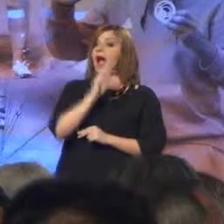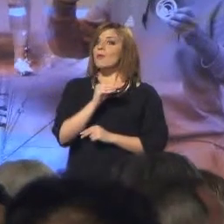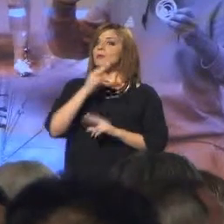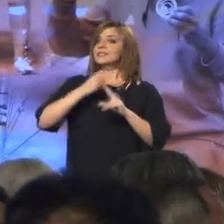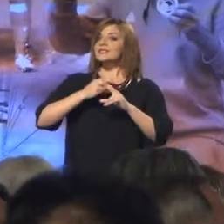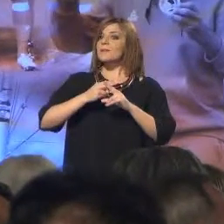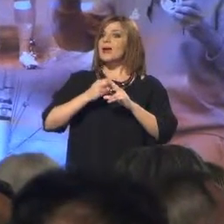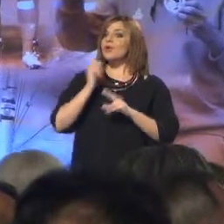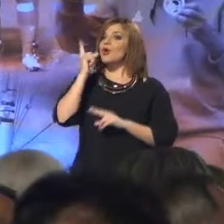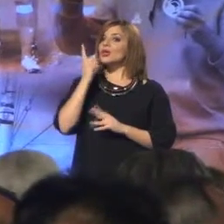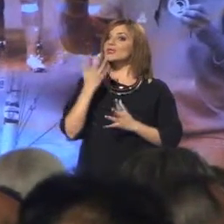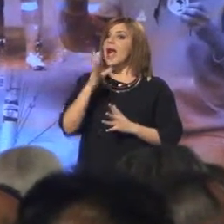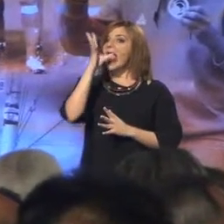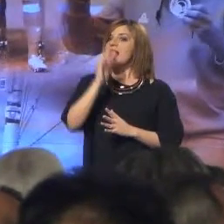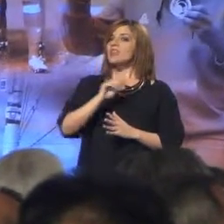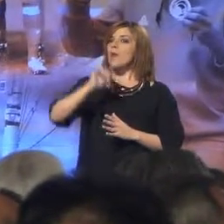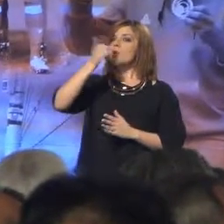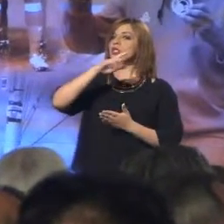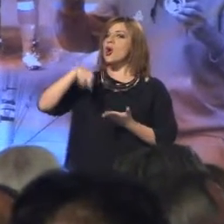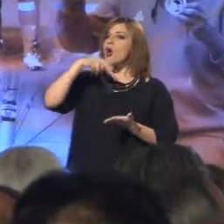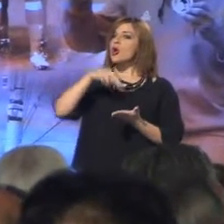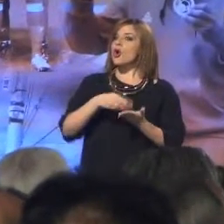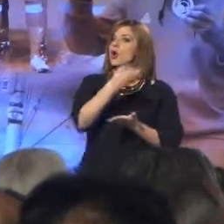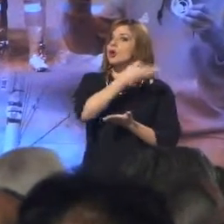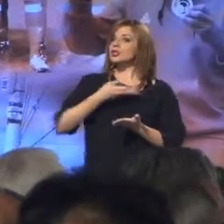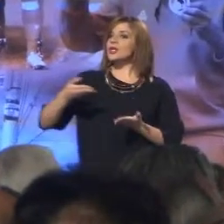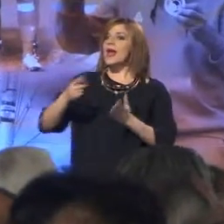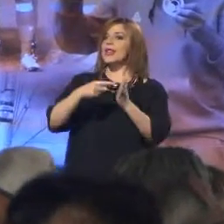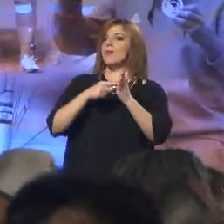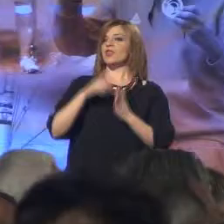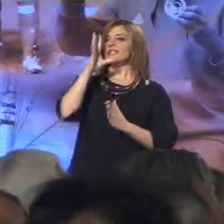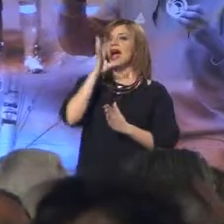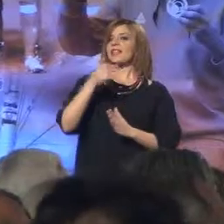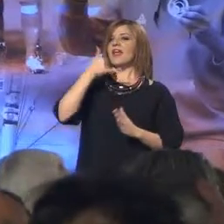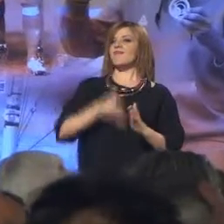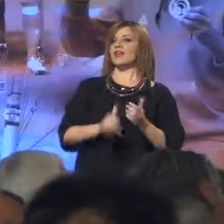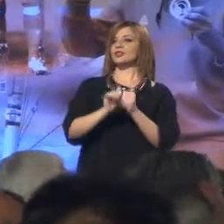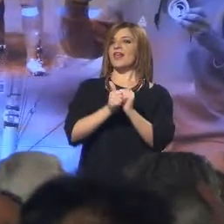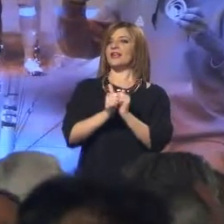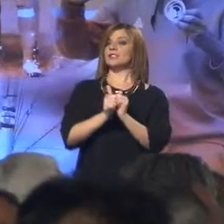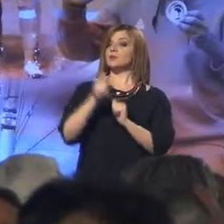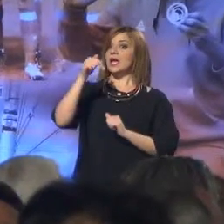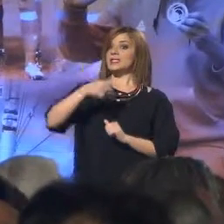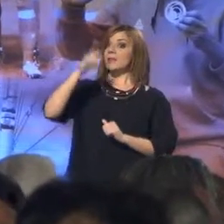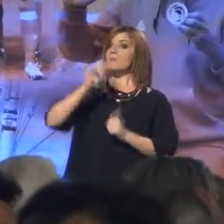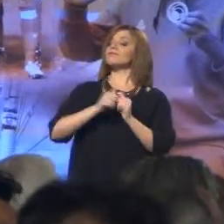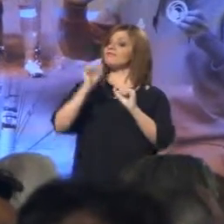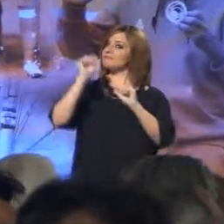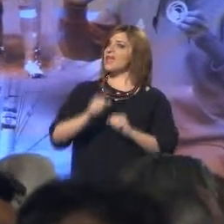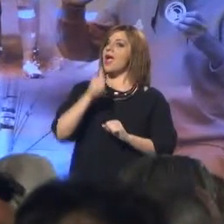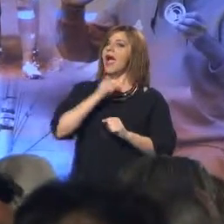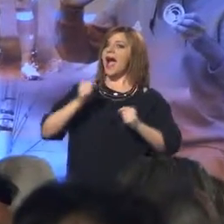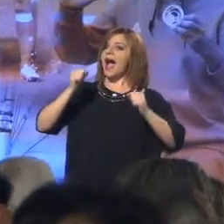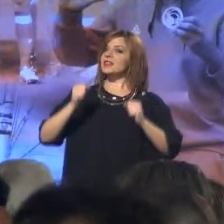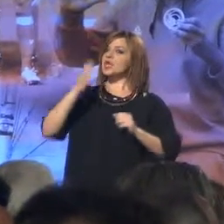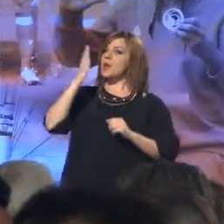Οι πραγματικοί πρωταγωνιστές μας δείχνουν το αληθινό πρόσωπο του αθλητισμού. Και ο αθλητισμός, ναι, αντέχει